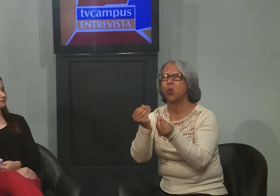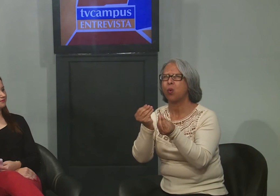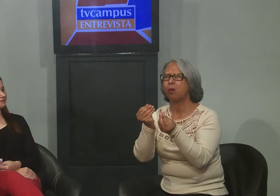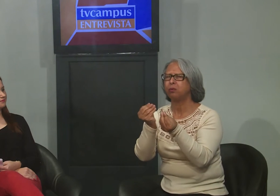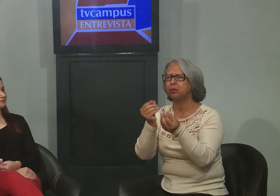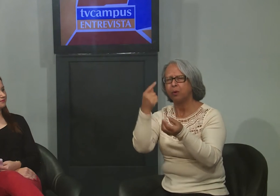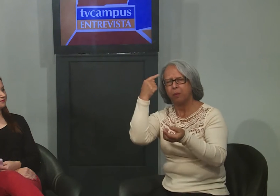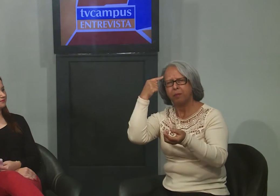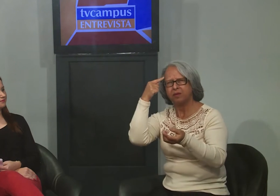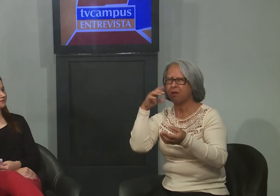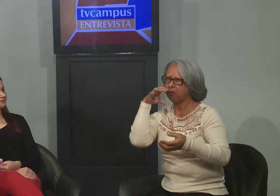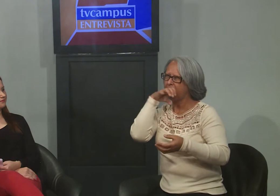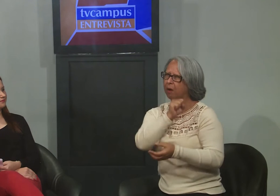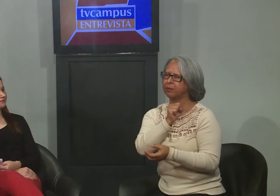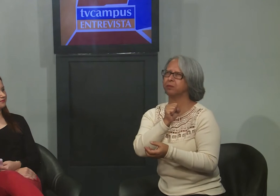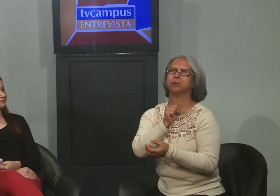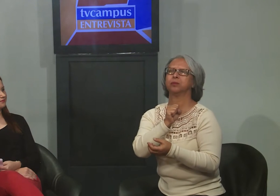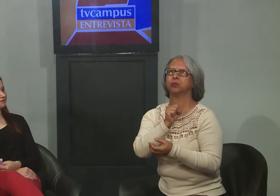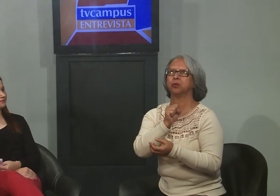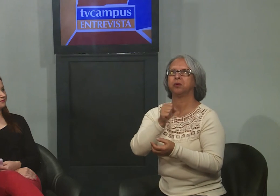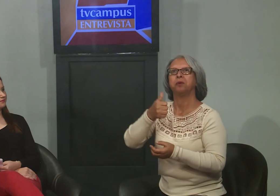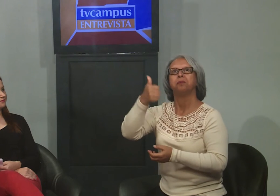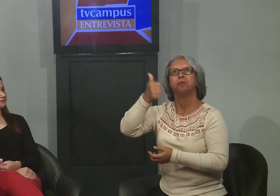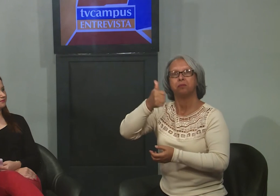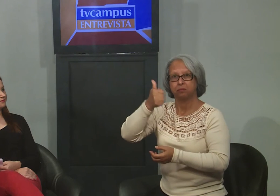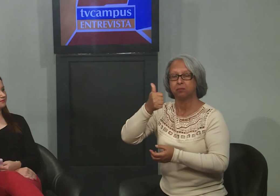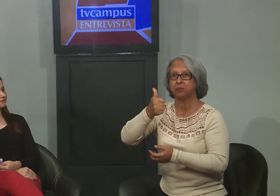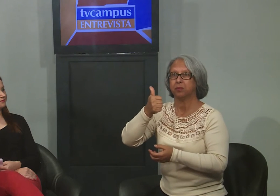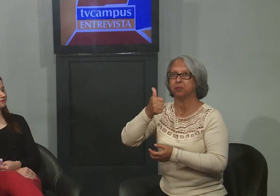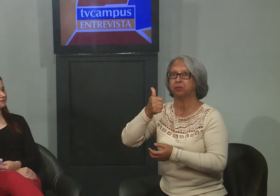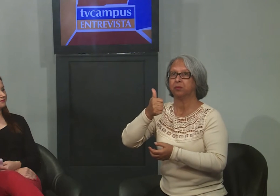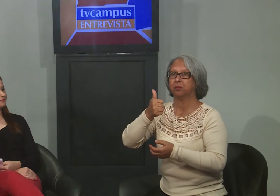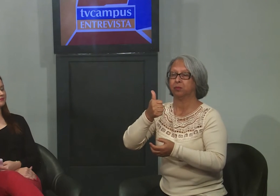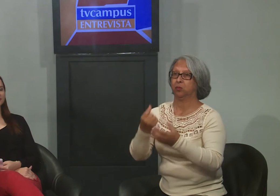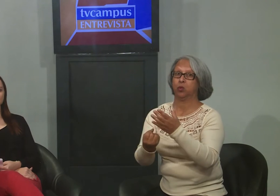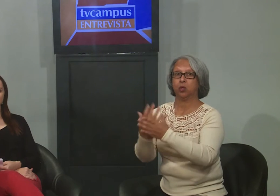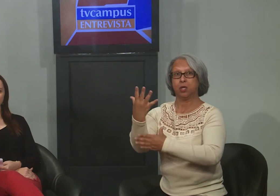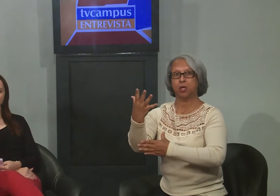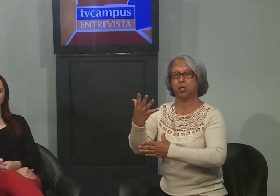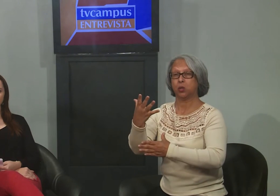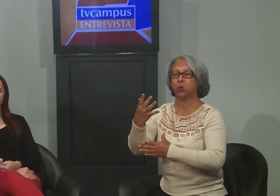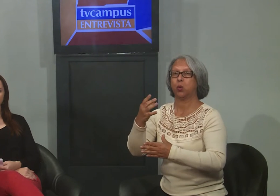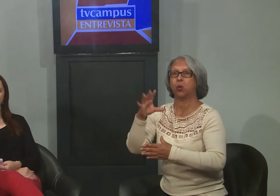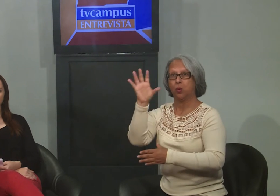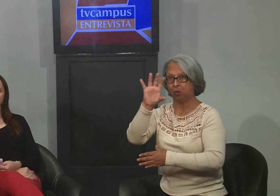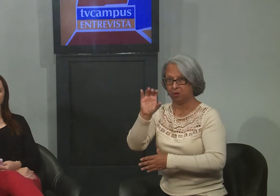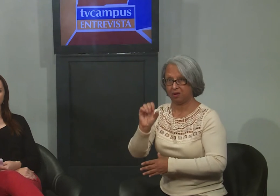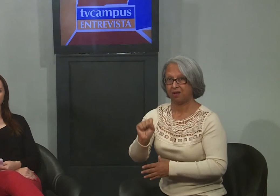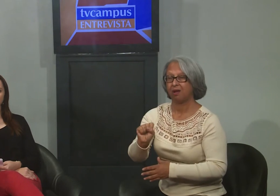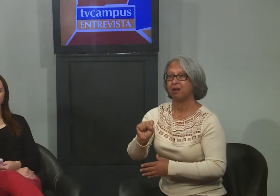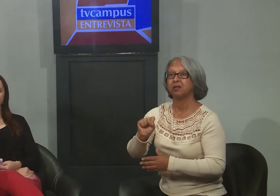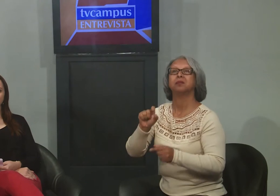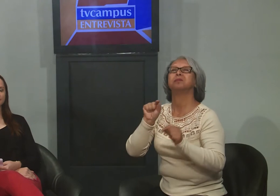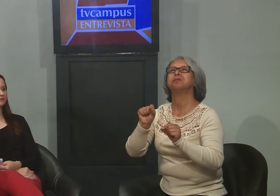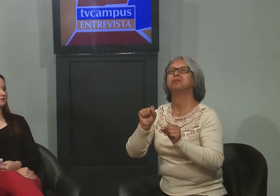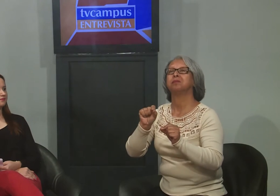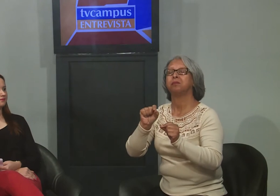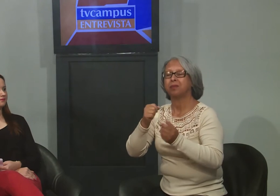sinais brasileira, a língua brasileira de sinais, já rapidamente já foi primeiramente criado o CAS